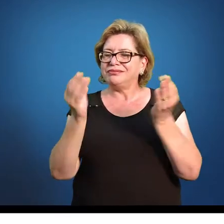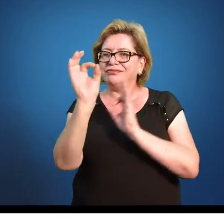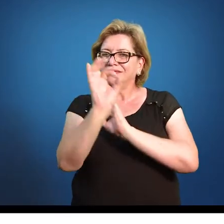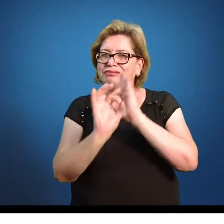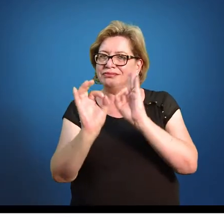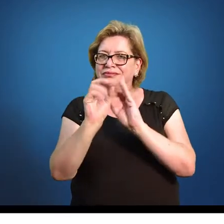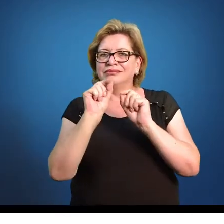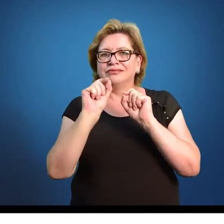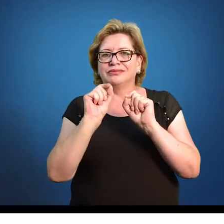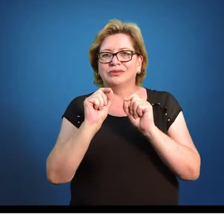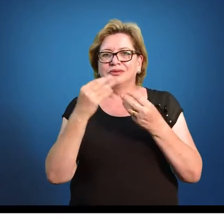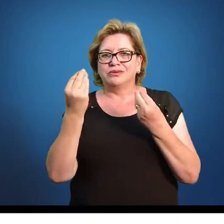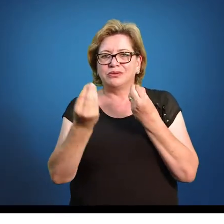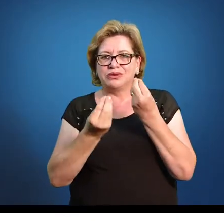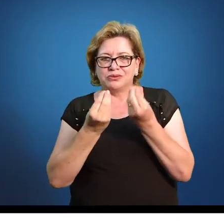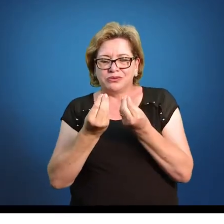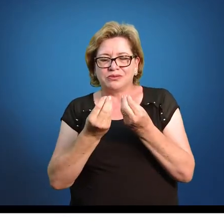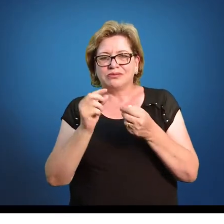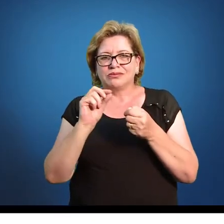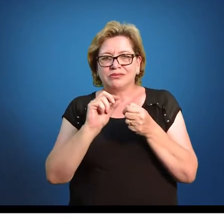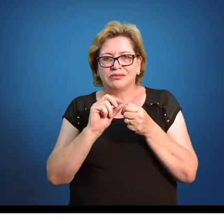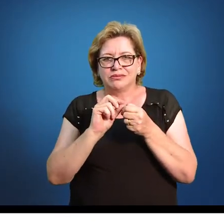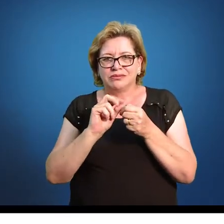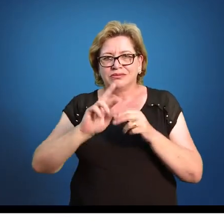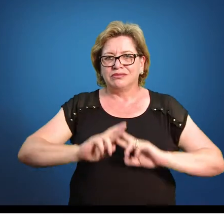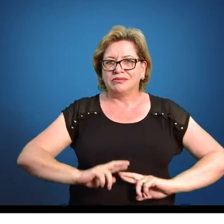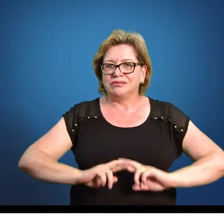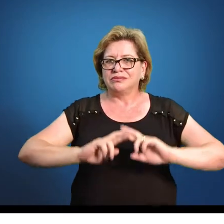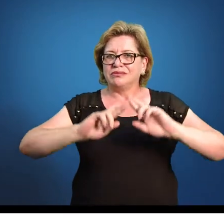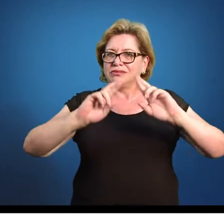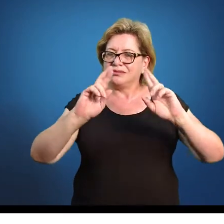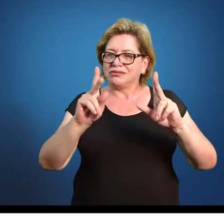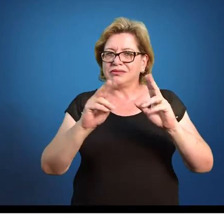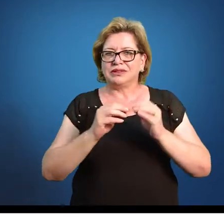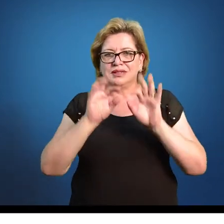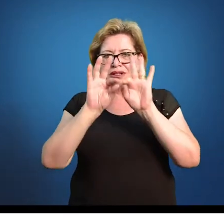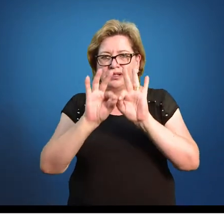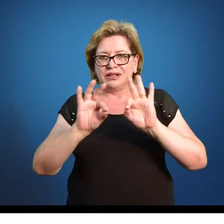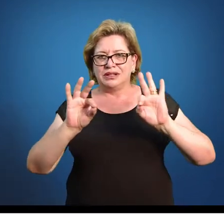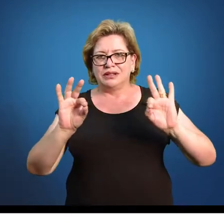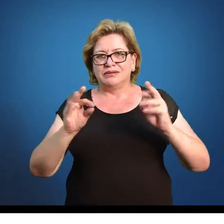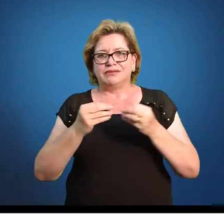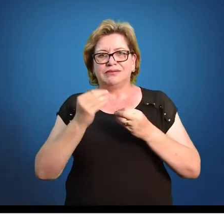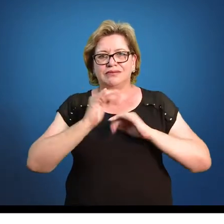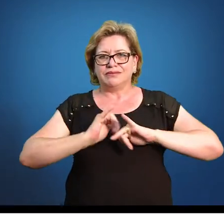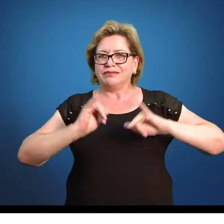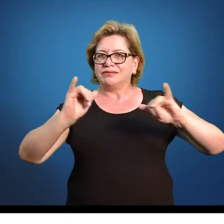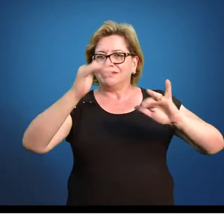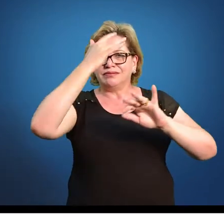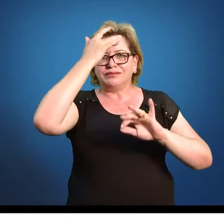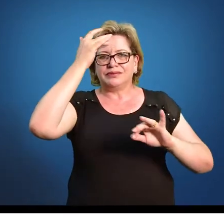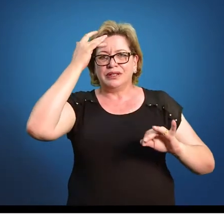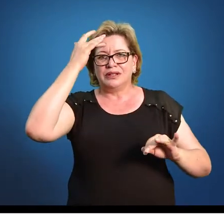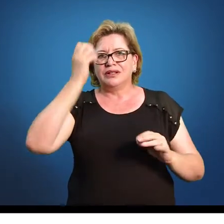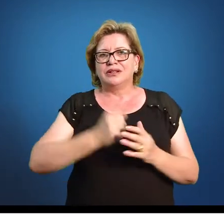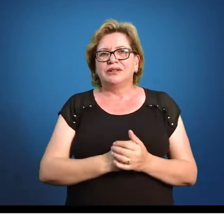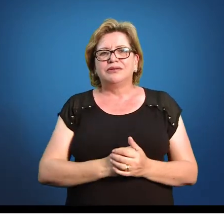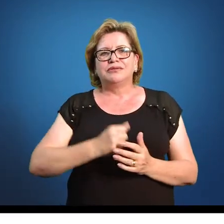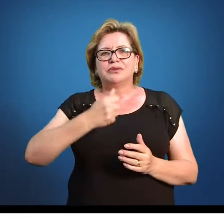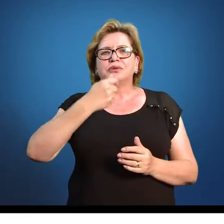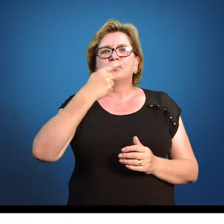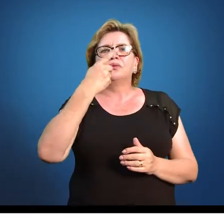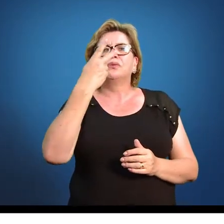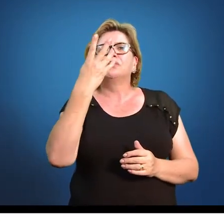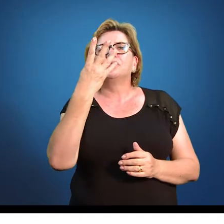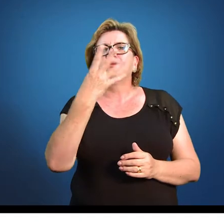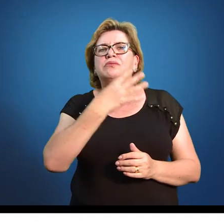como é que eu posso organizar isso aqui de uma outra maneira? É simples eu falar para a pessoa assim, ah, quantas vezes apareceu